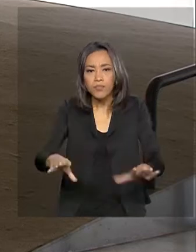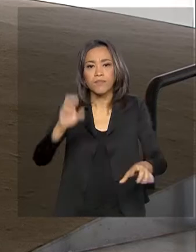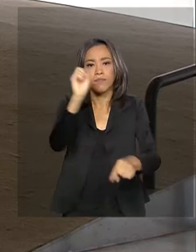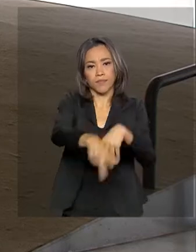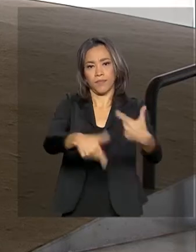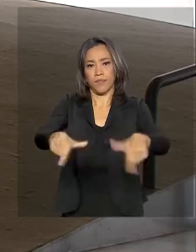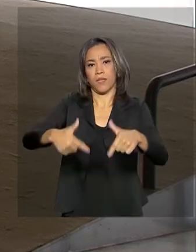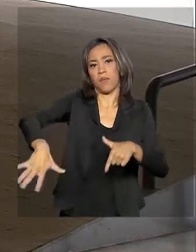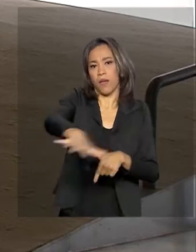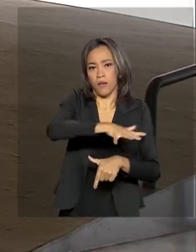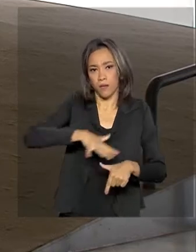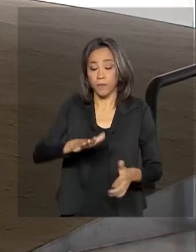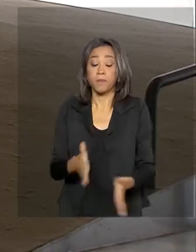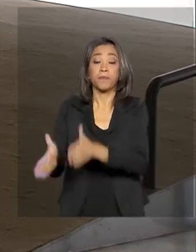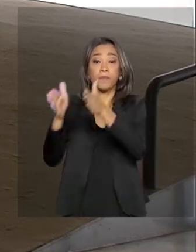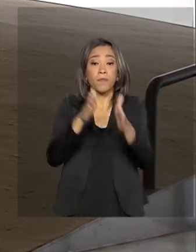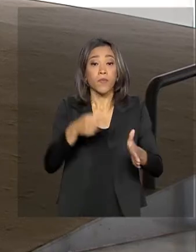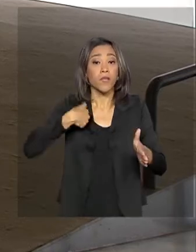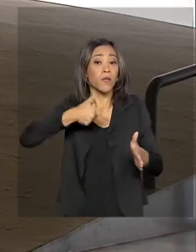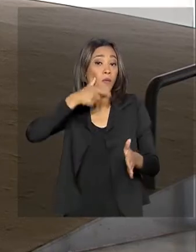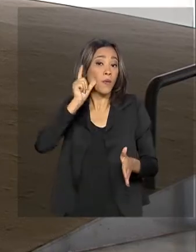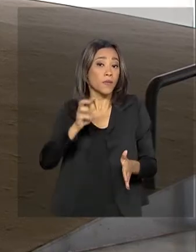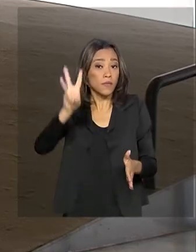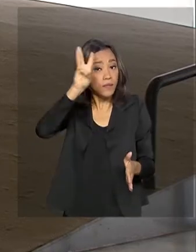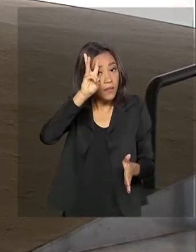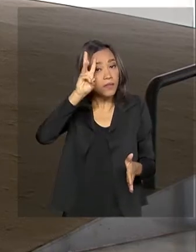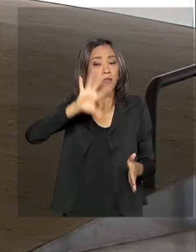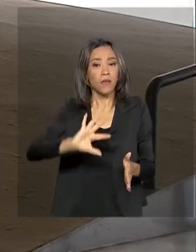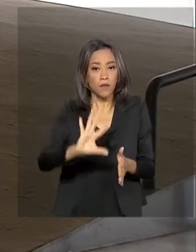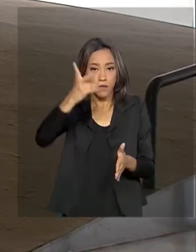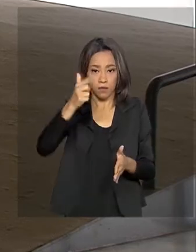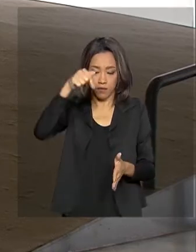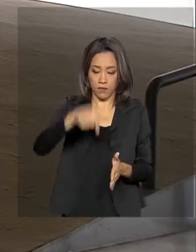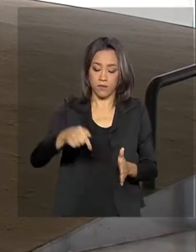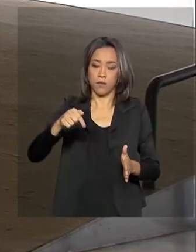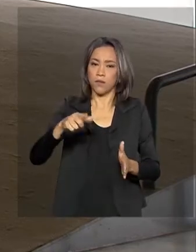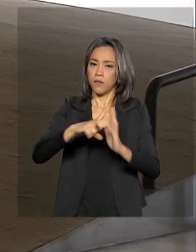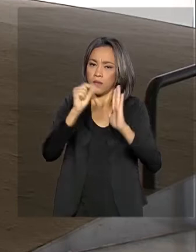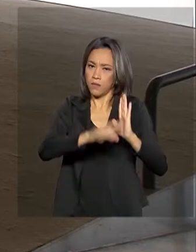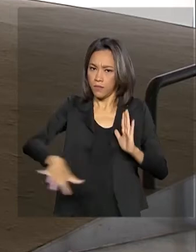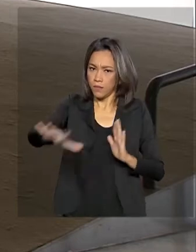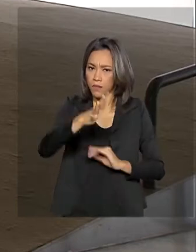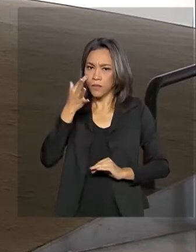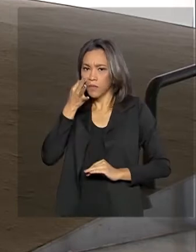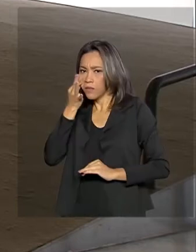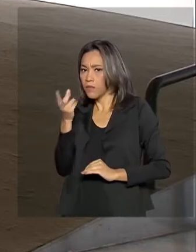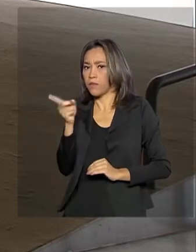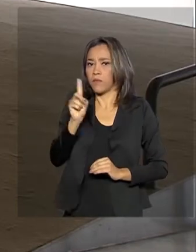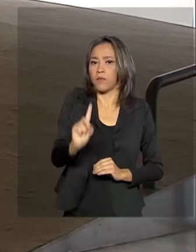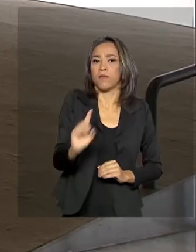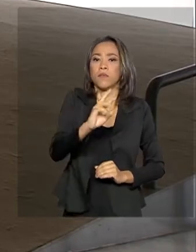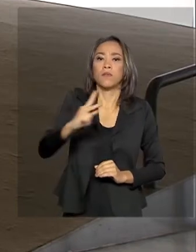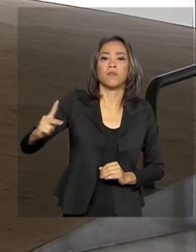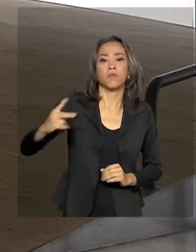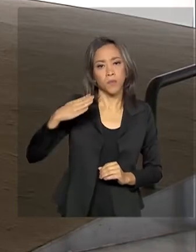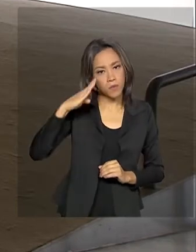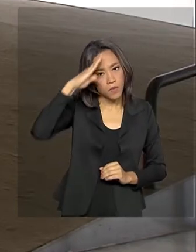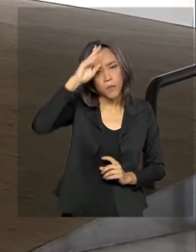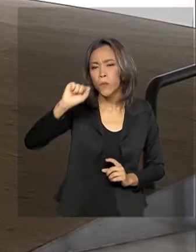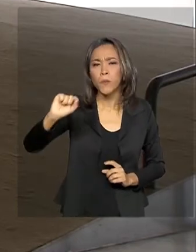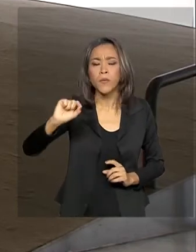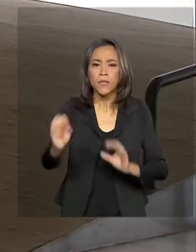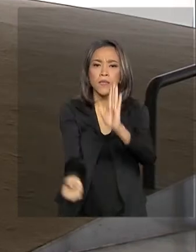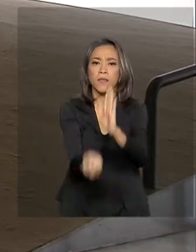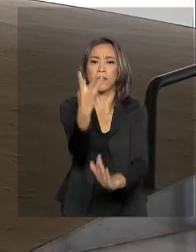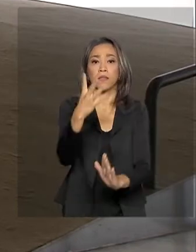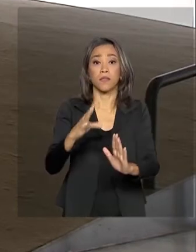E nessa terça-feira, ontem, ocorreu aqui no Palácio do Planalto, com a presença do presidente Jair Bolsonaro, a cerimônia de criação